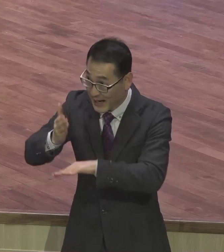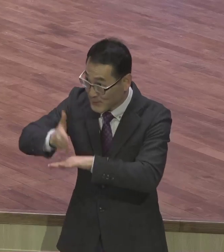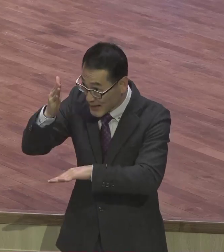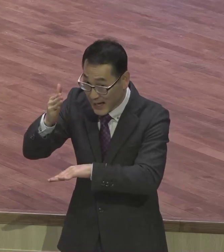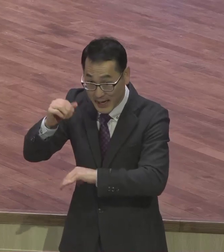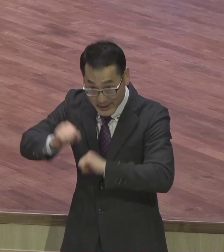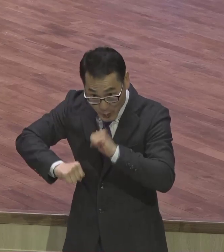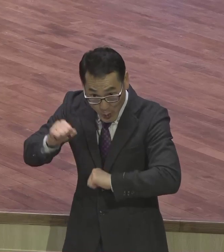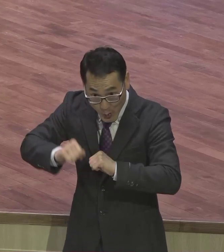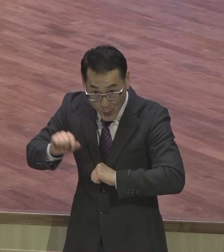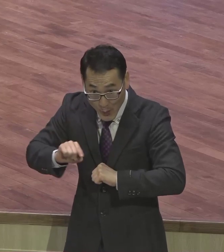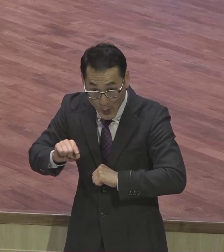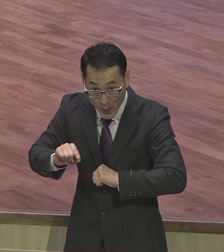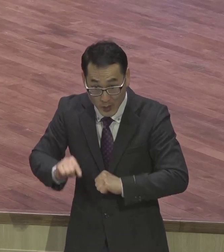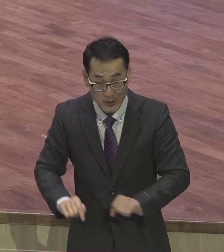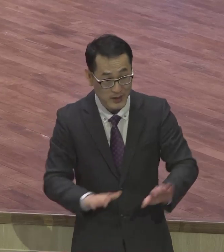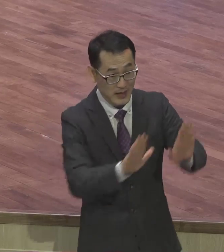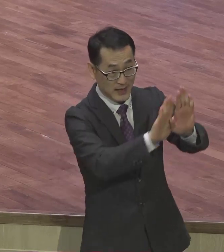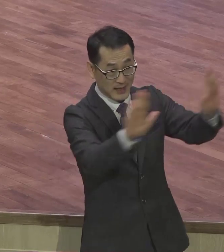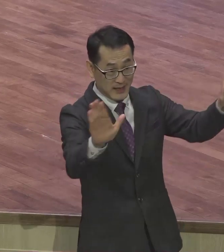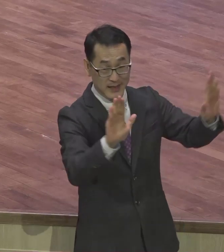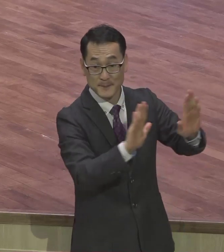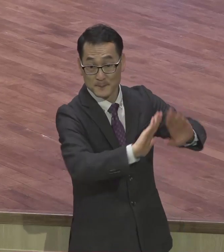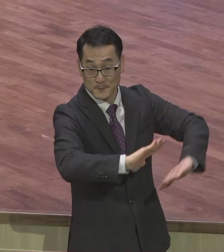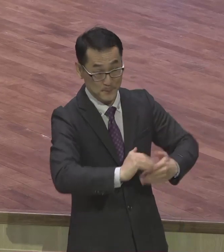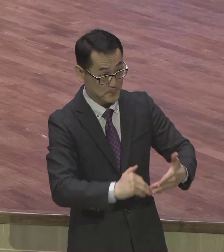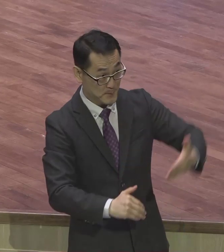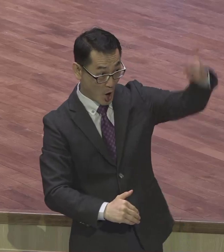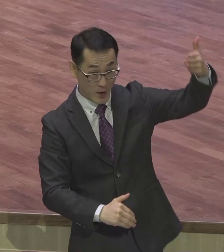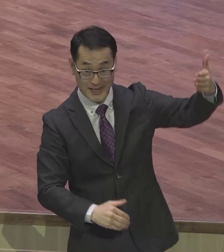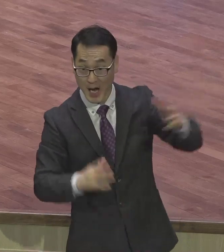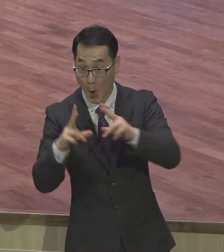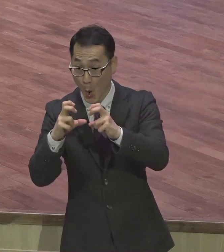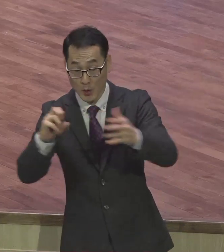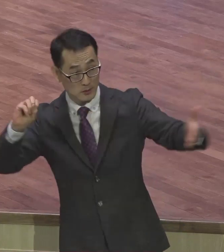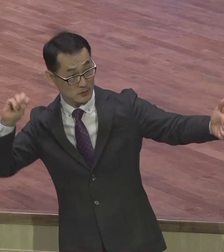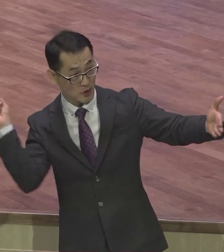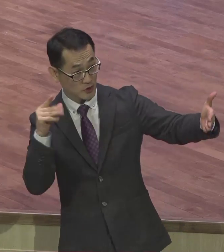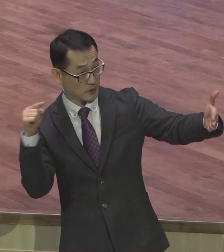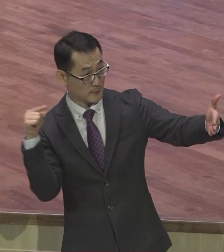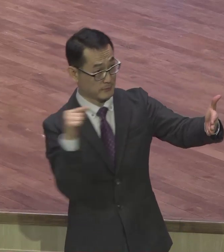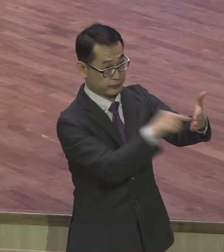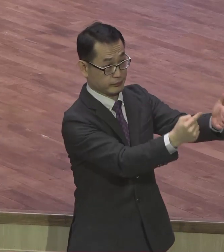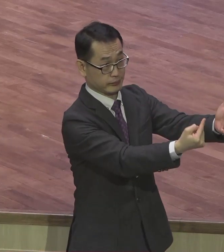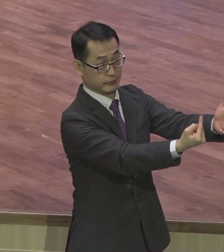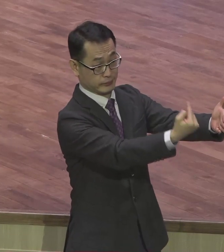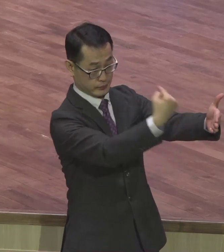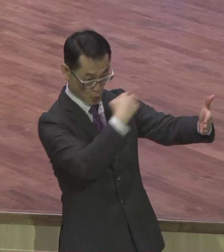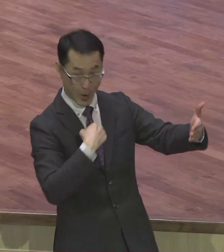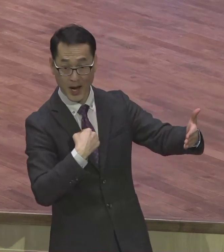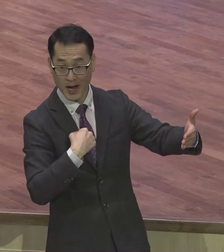그것은 벽에다가 공을 던져서 자기의 도랑과 똑같은 것이다 감사하는 것이다